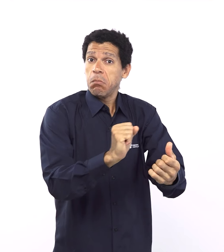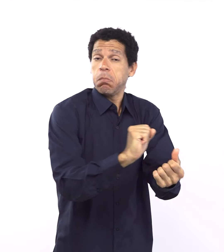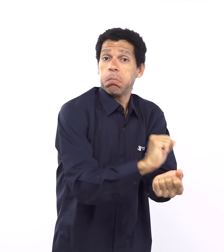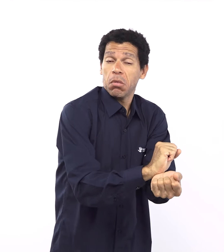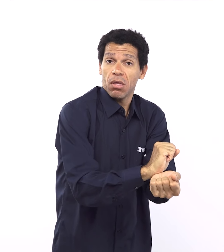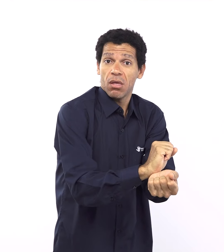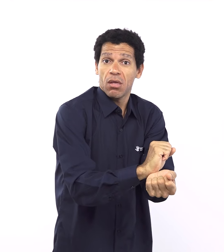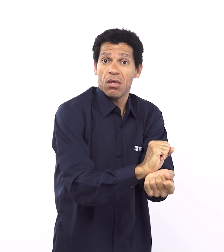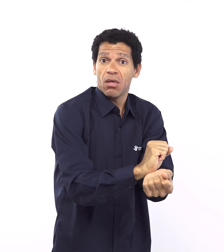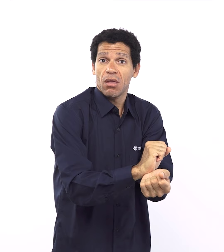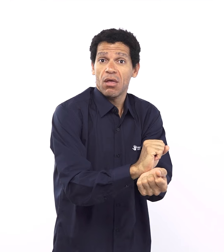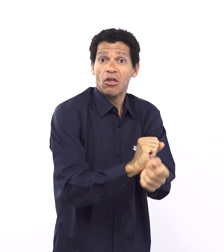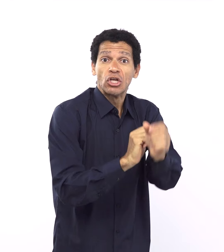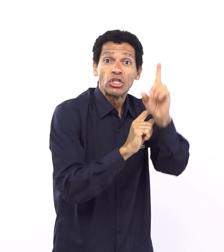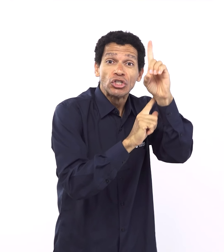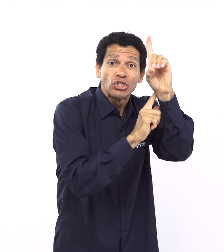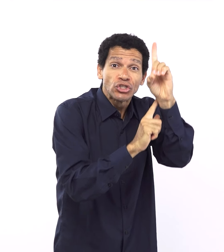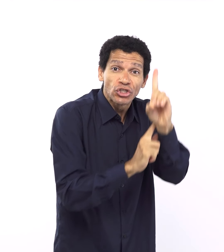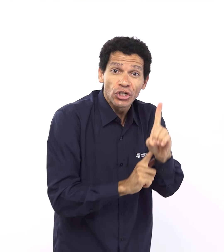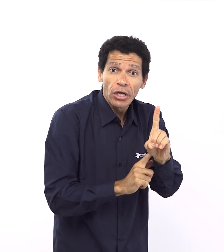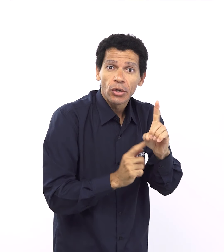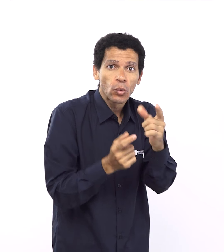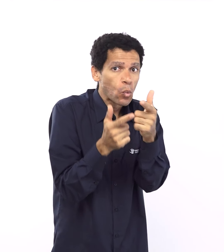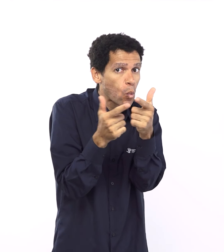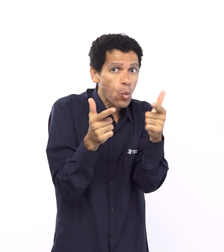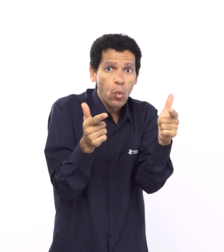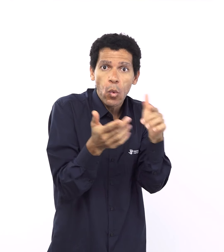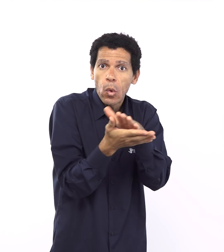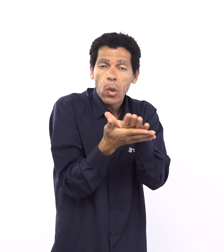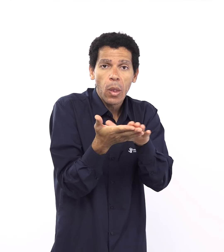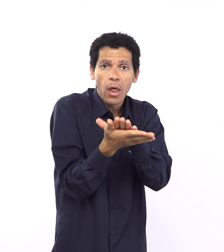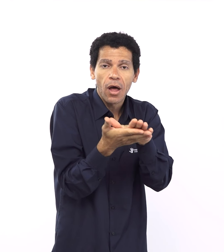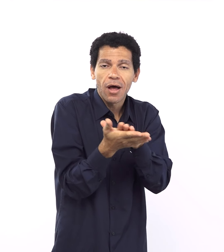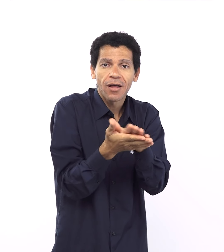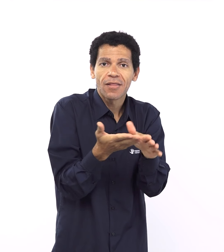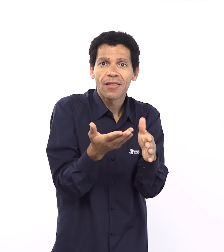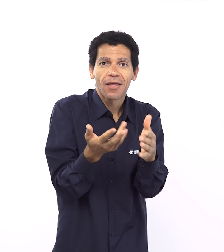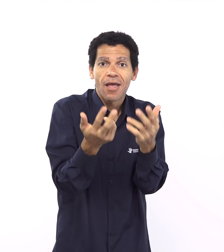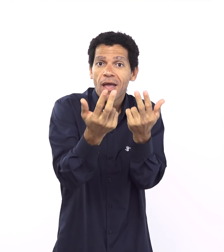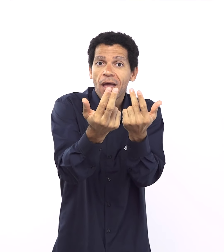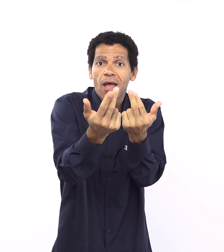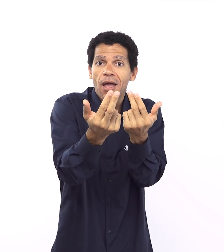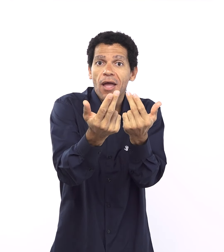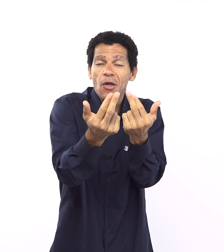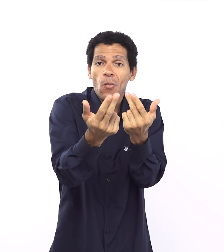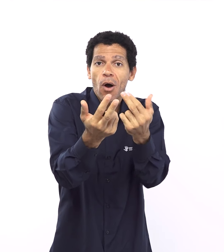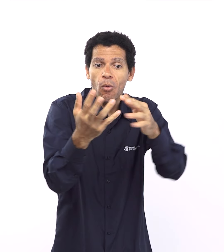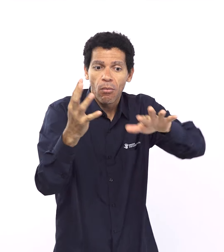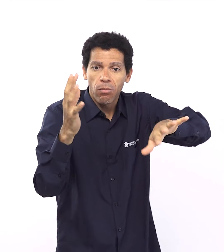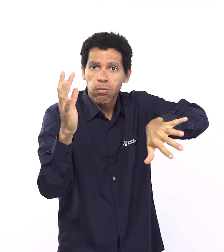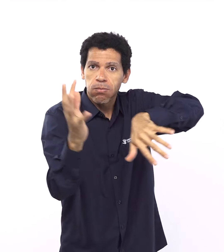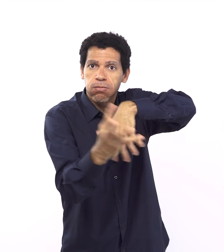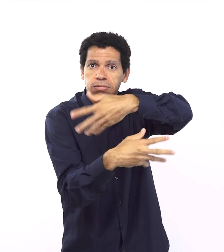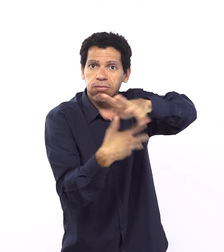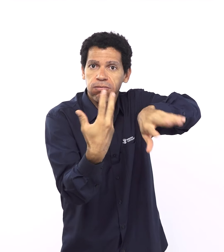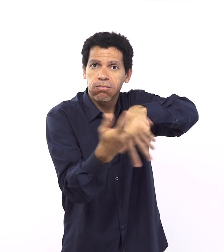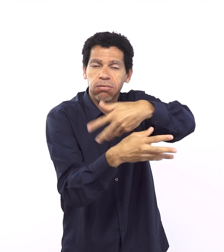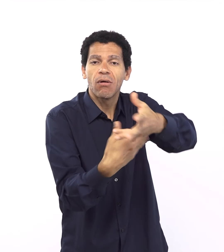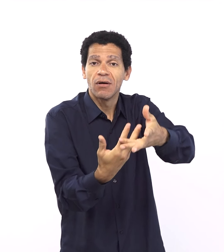naquela época porque Deus os tira de uma condição social de um modelo de sociedade e estabelece em seguida uma nova